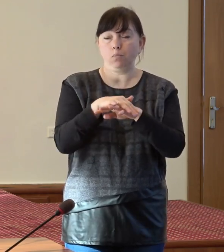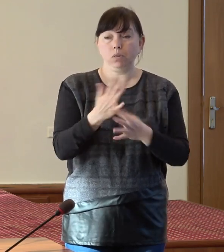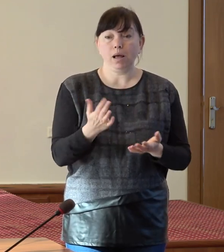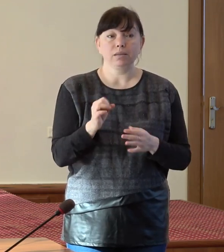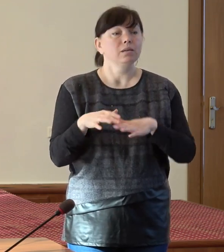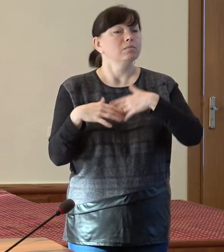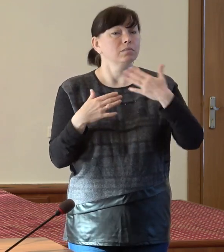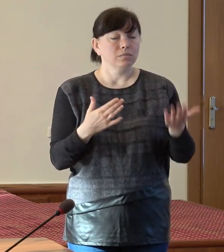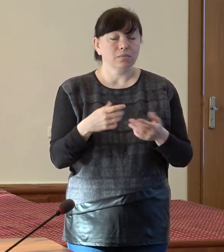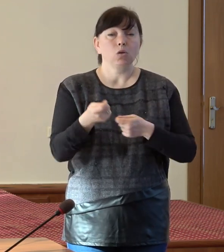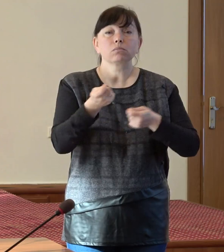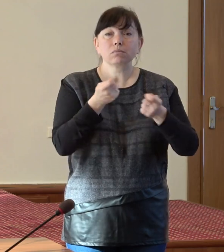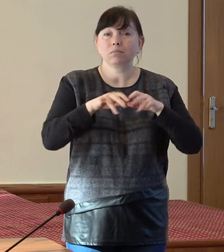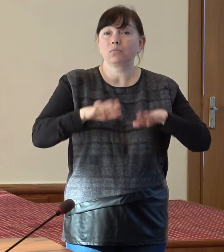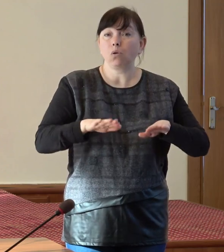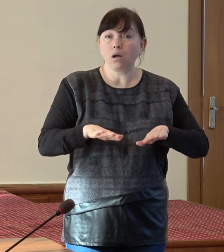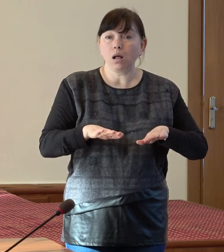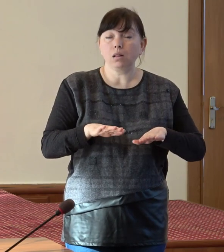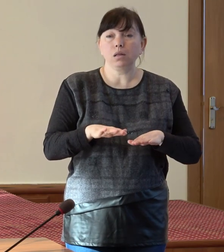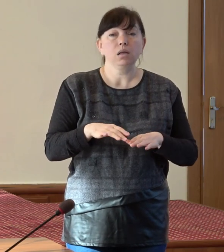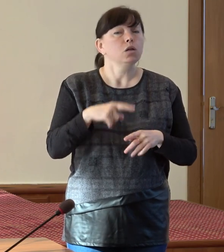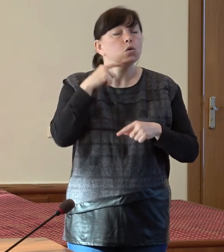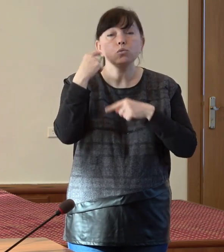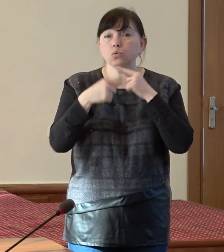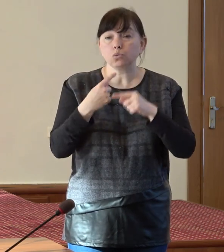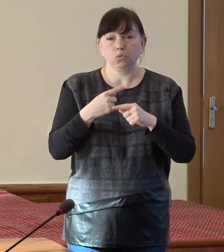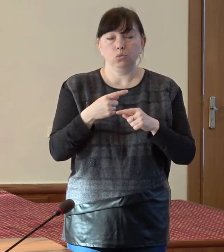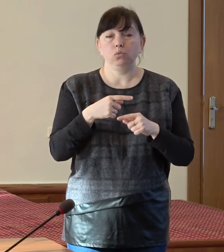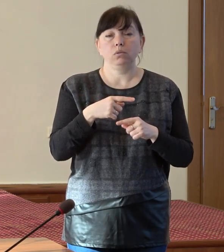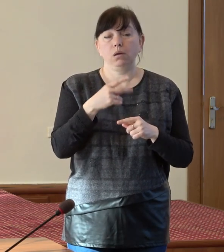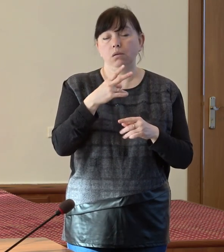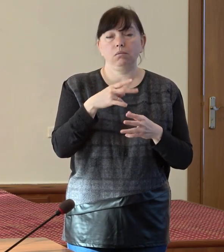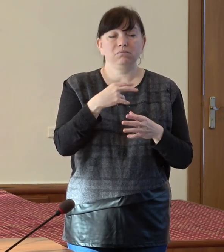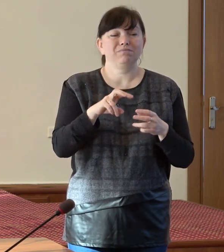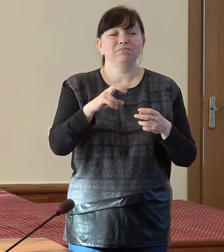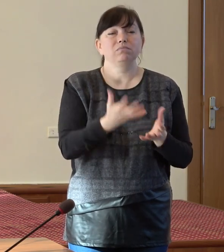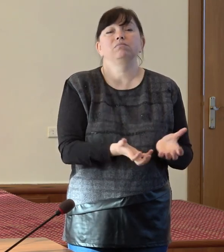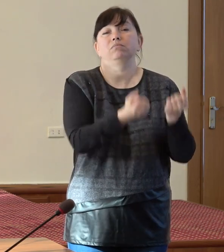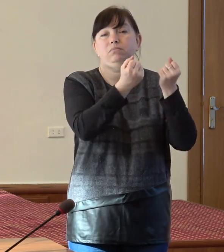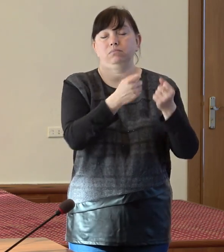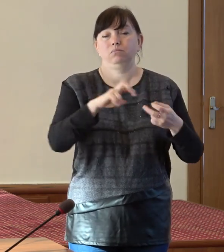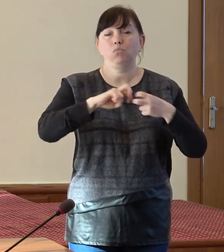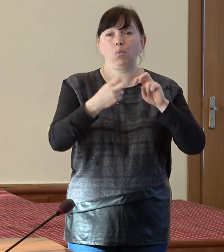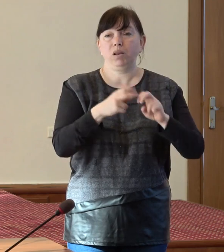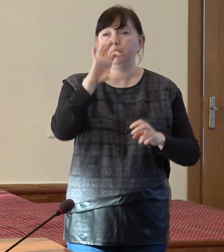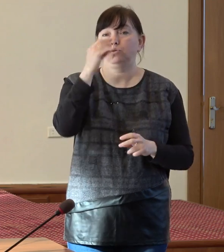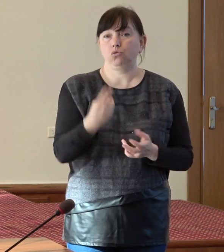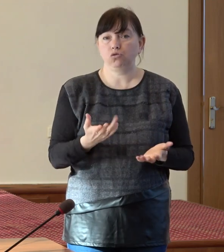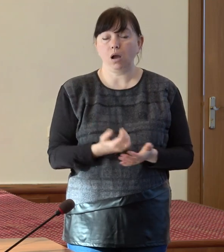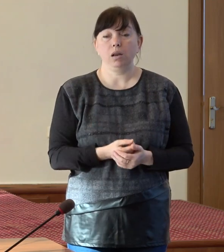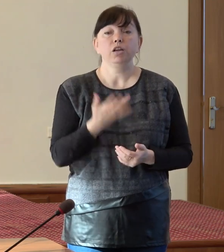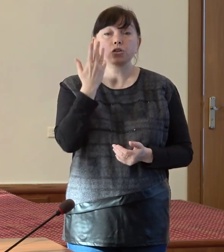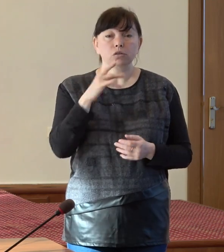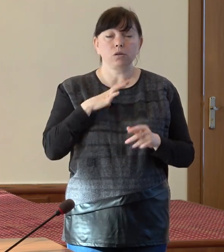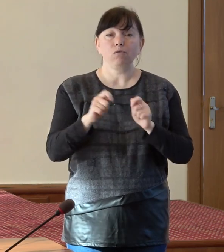administrația publică locală nu întotdeauna pune prioritate problemelor sociale și odată ce a